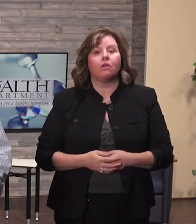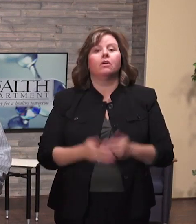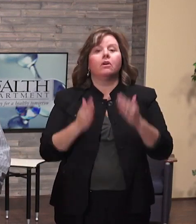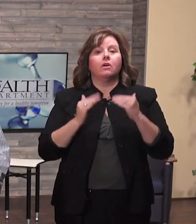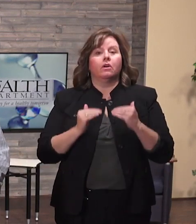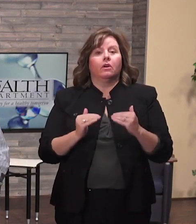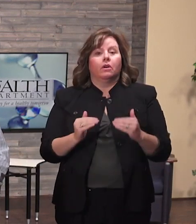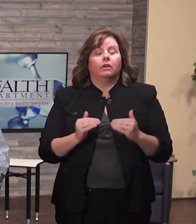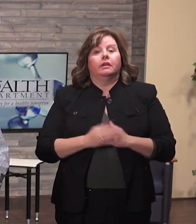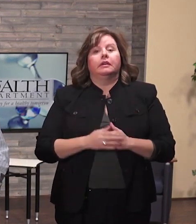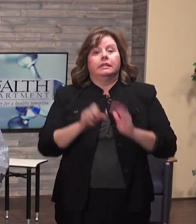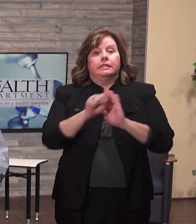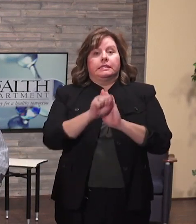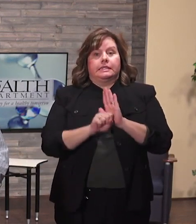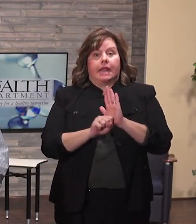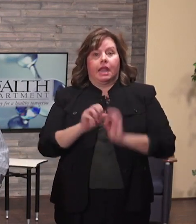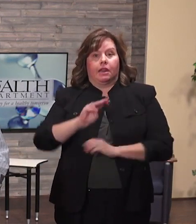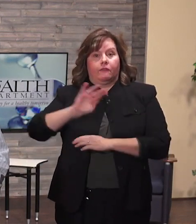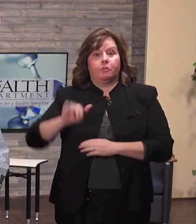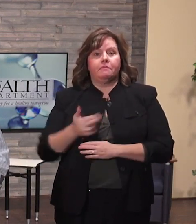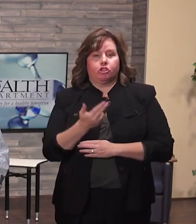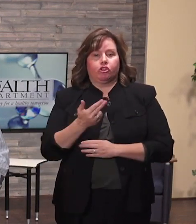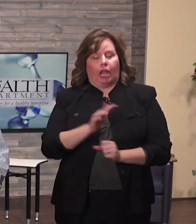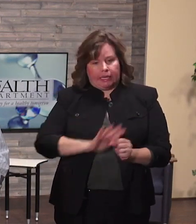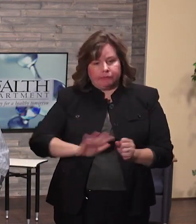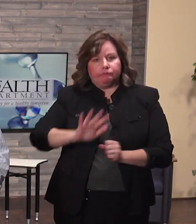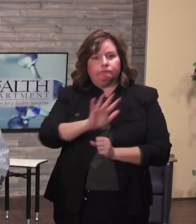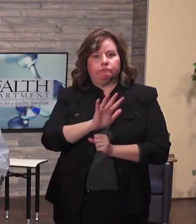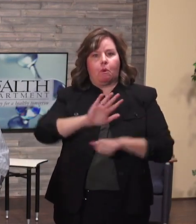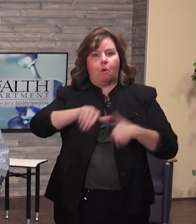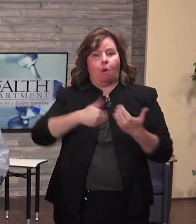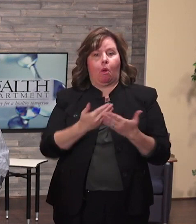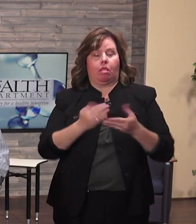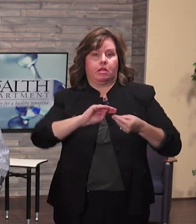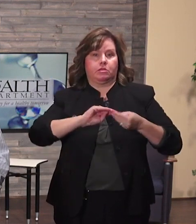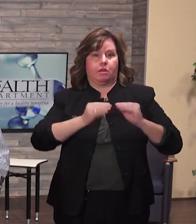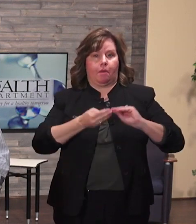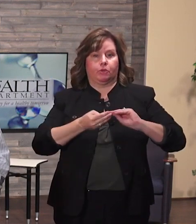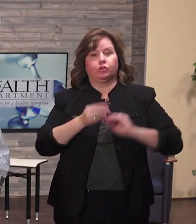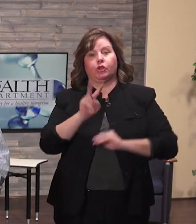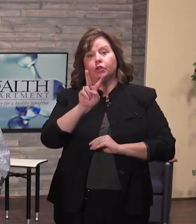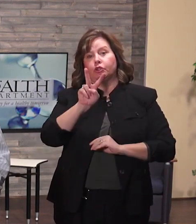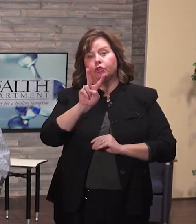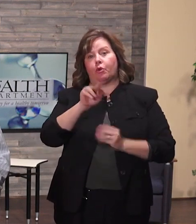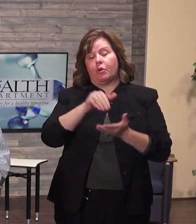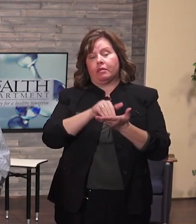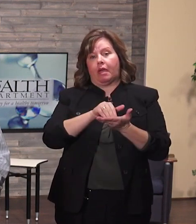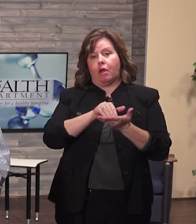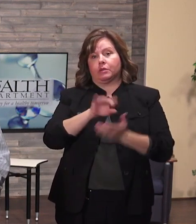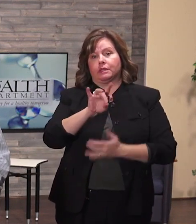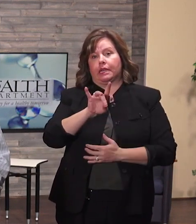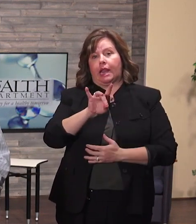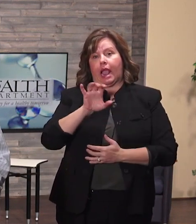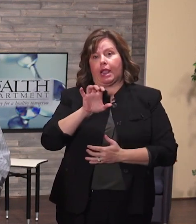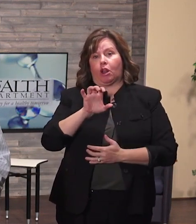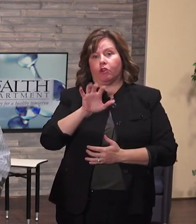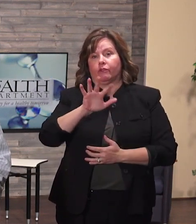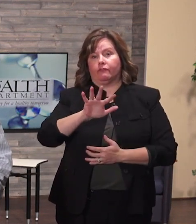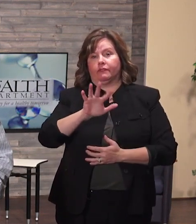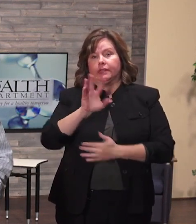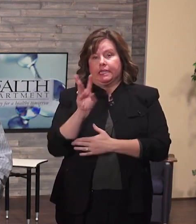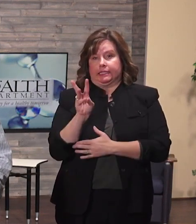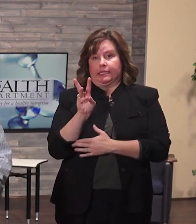Realmente estamos deseando tener la oportunidad de hablar con ustedes y responder a esas preguntas que tienen en este momento